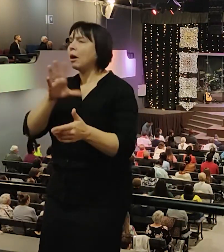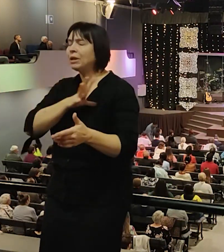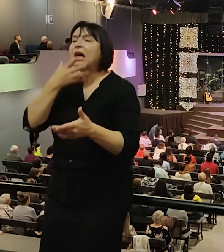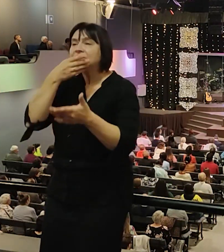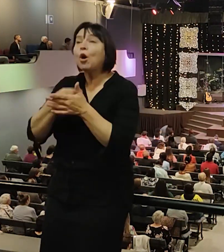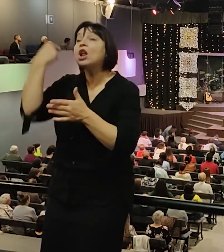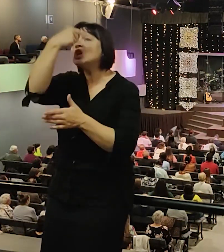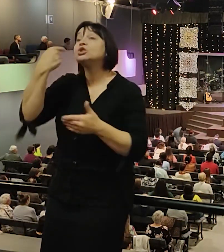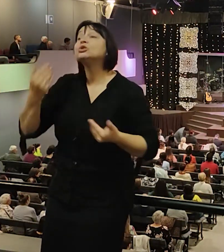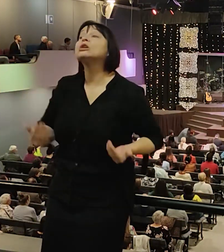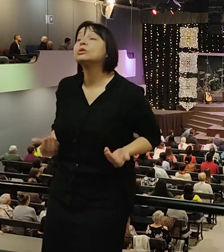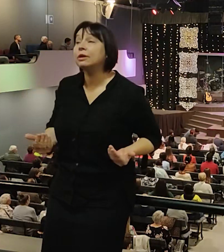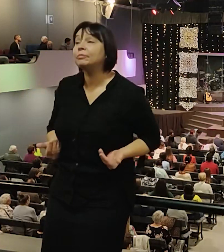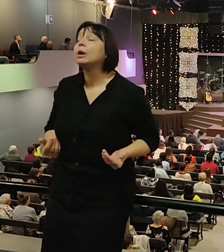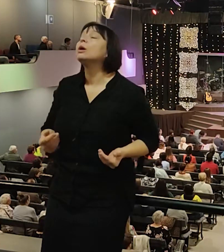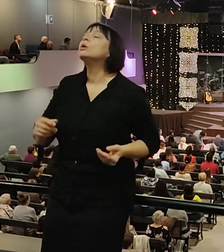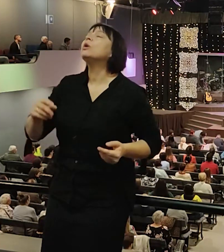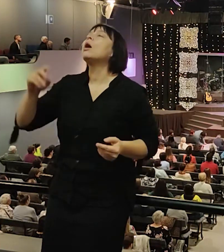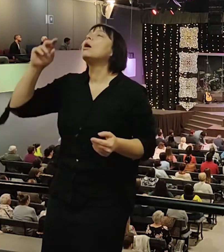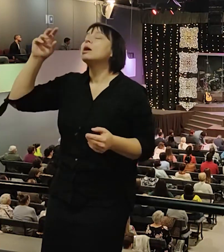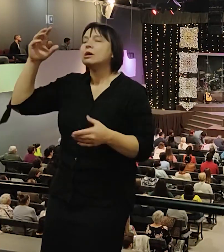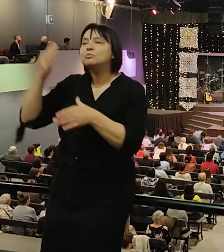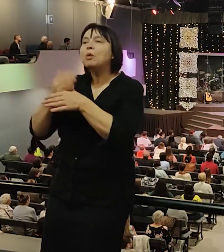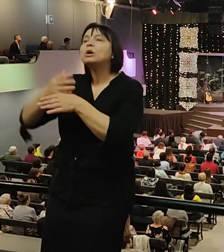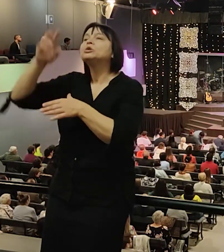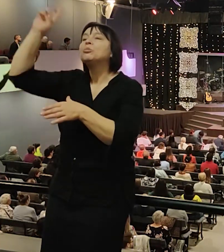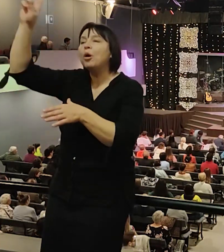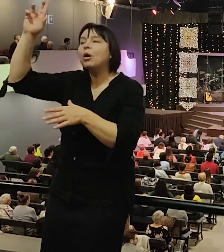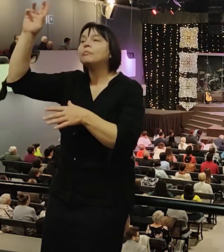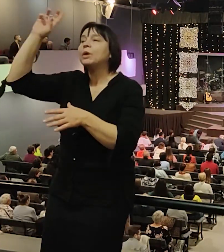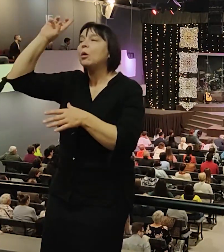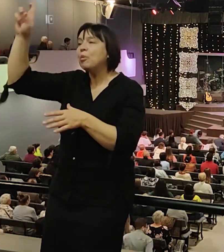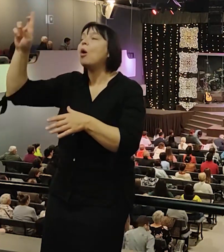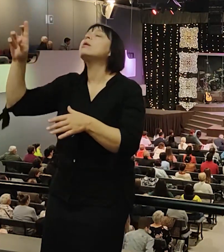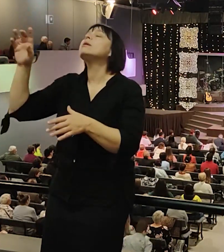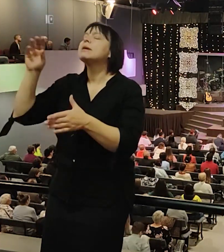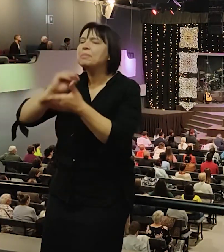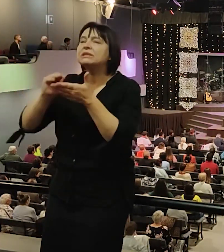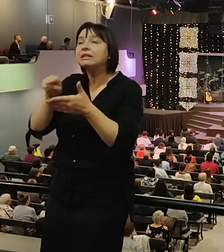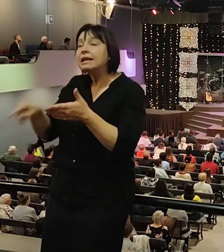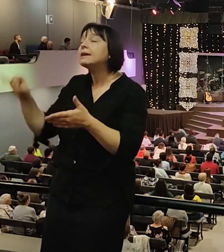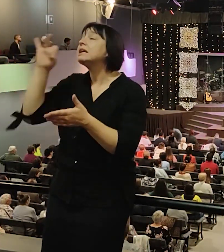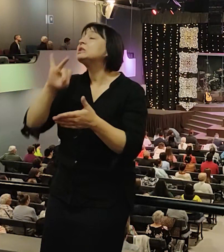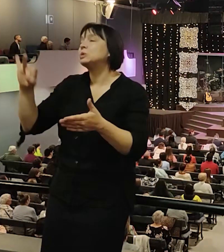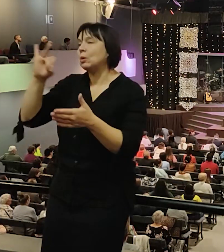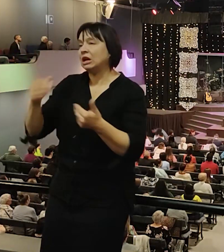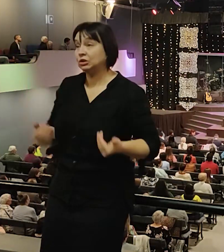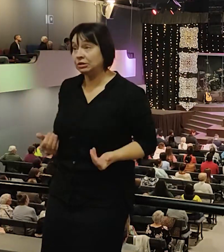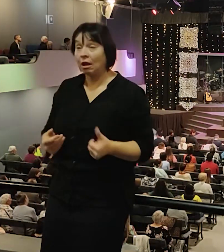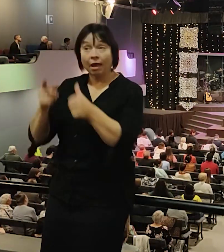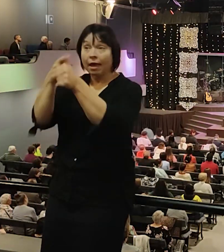помощью Бога, жизнь Бога писали или писал Бог историю и жизни. Одинаковые имена,